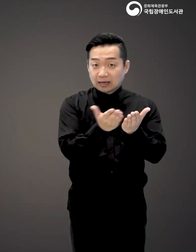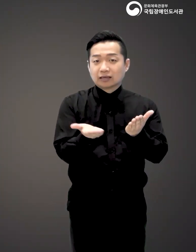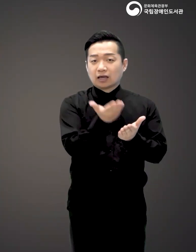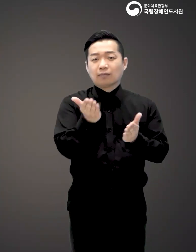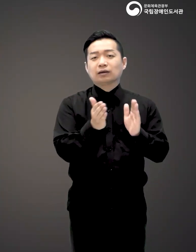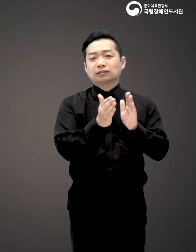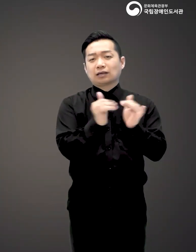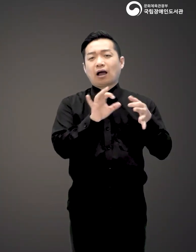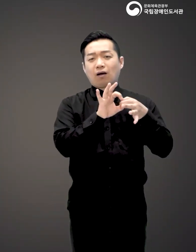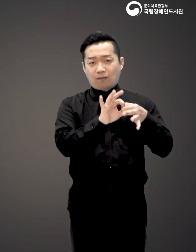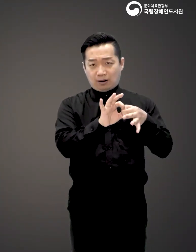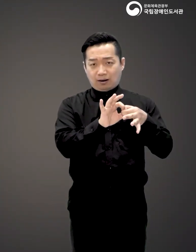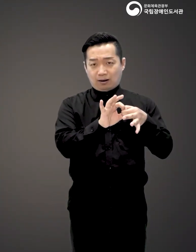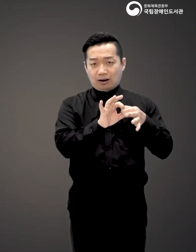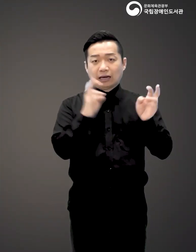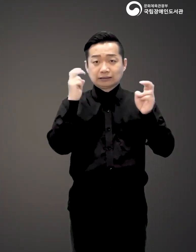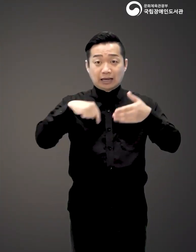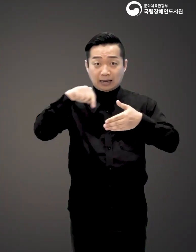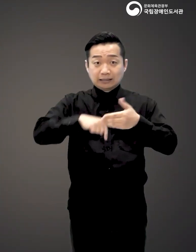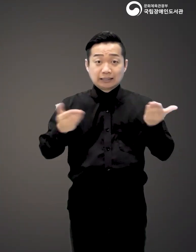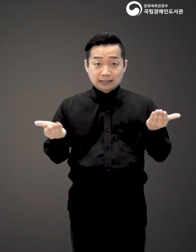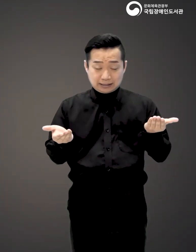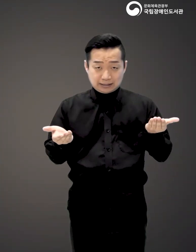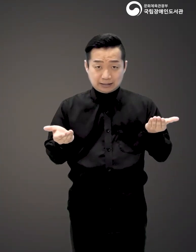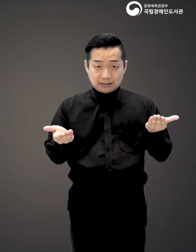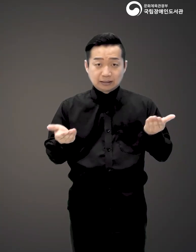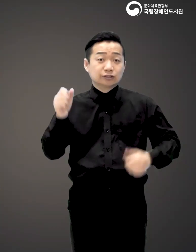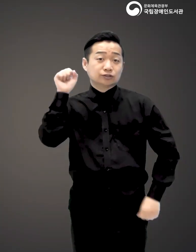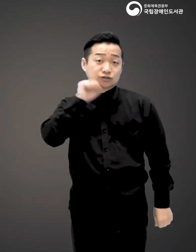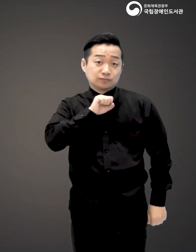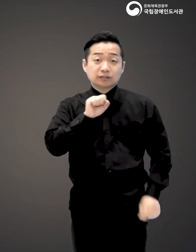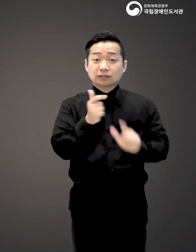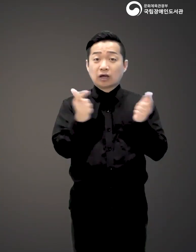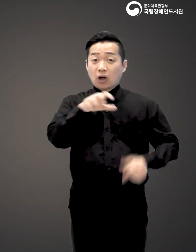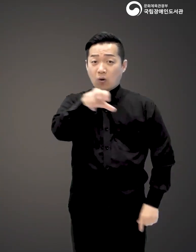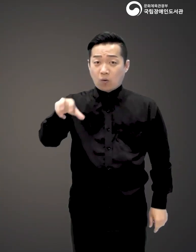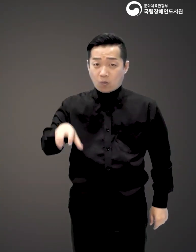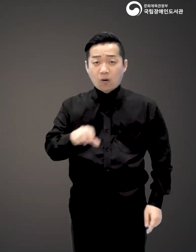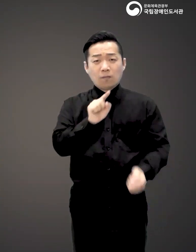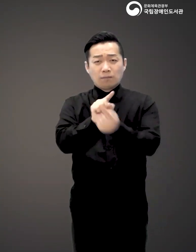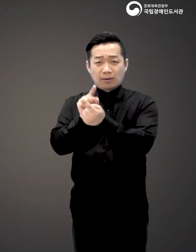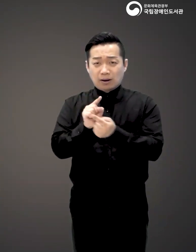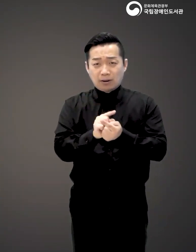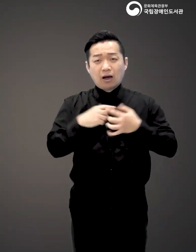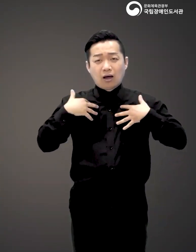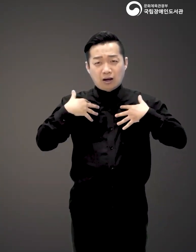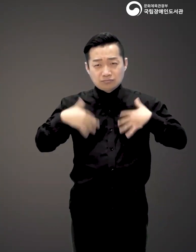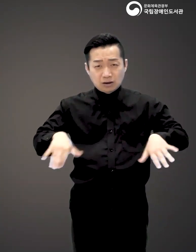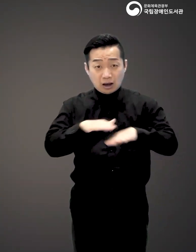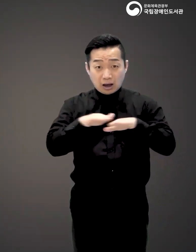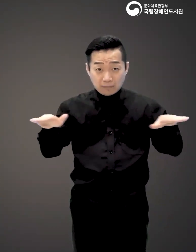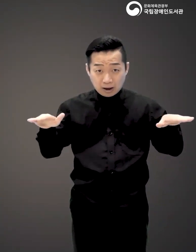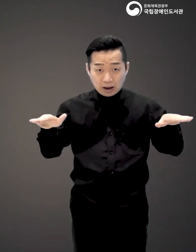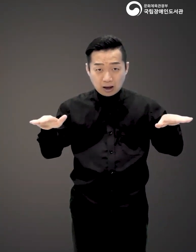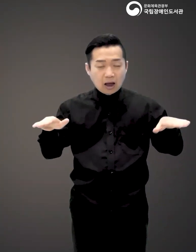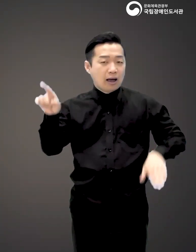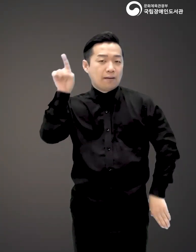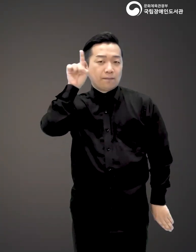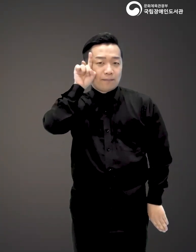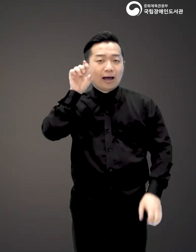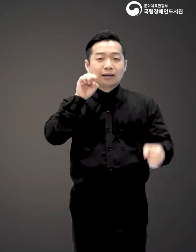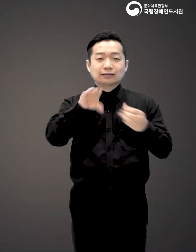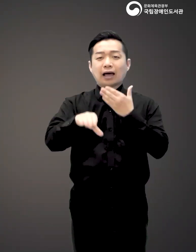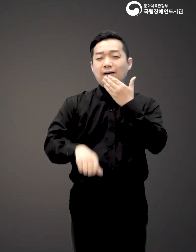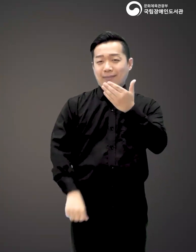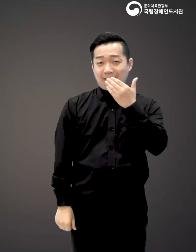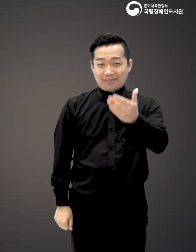여러분의 대인관계, 직장 내 업무, 취미 등 각곳에서 마주한 무기력을 타개할 만점짜리